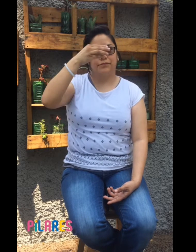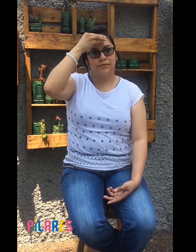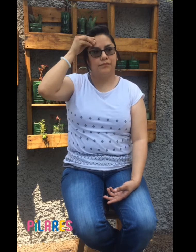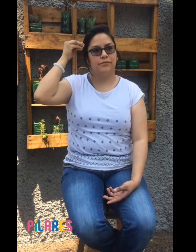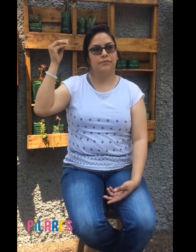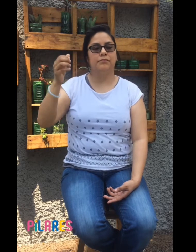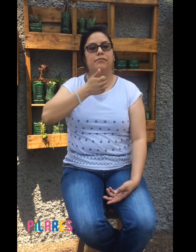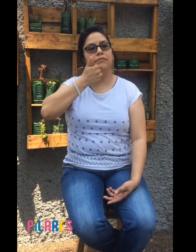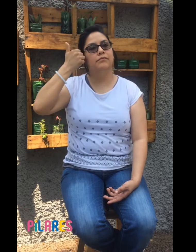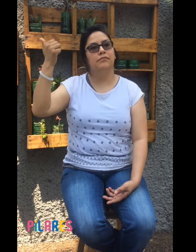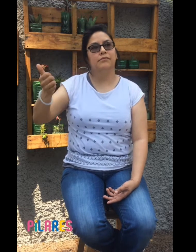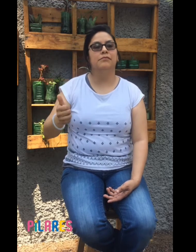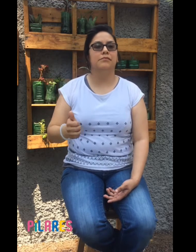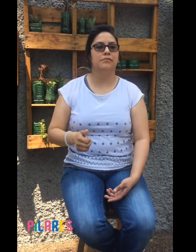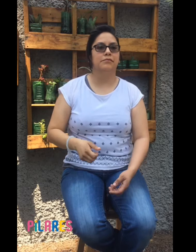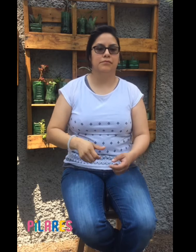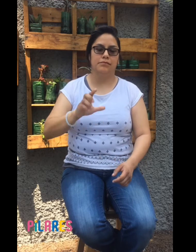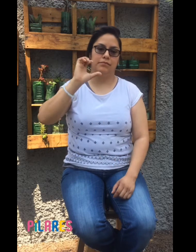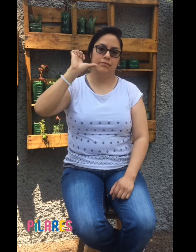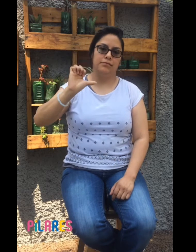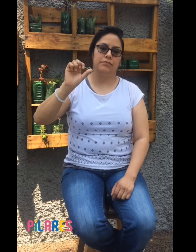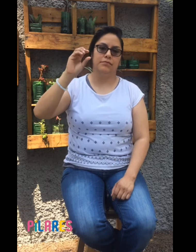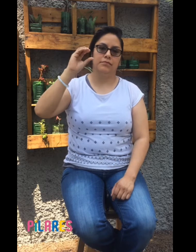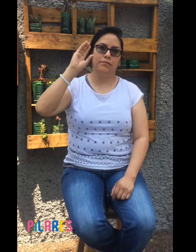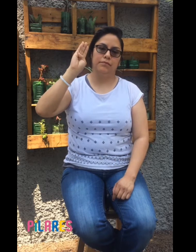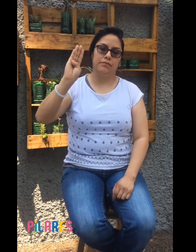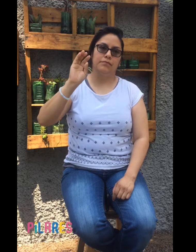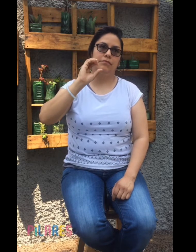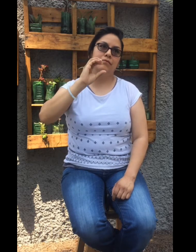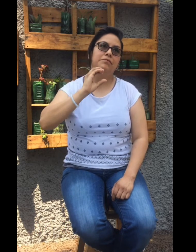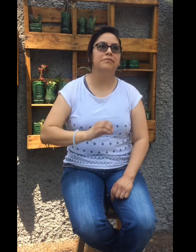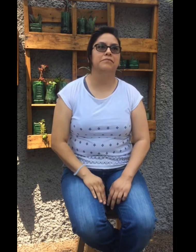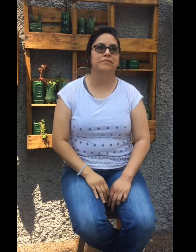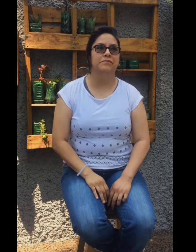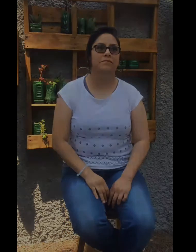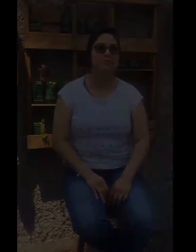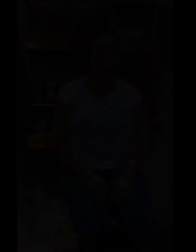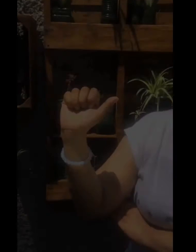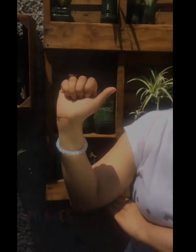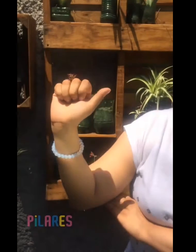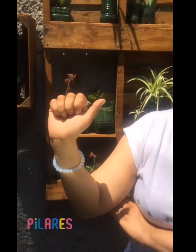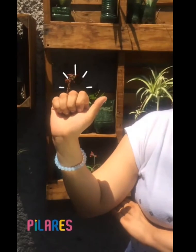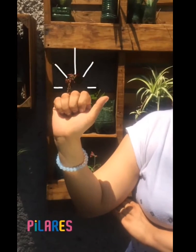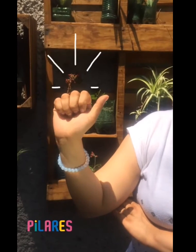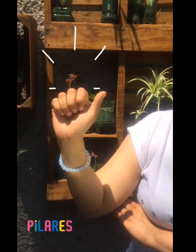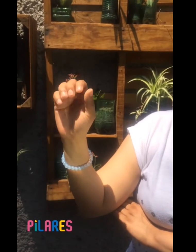y aprenderemos el abecedario. A, B,